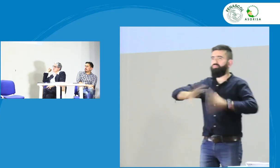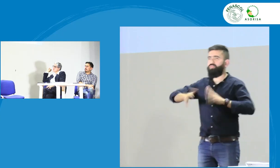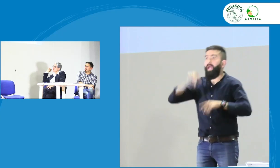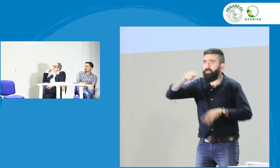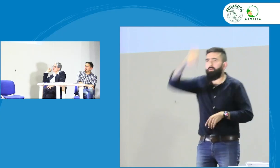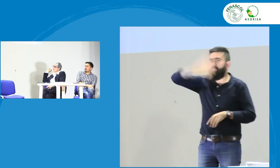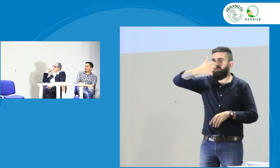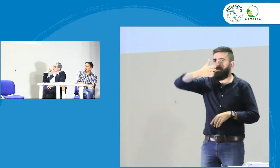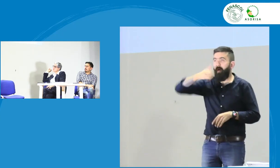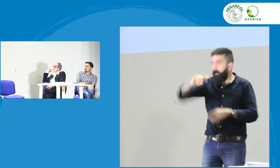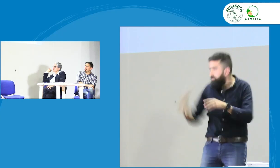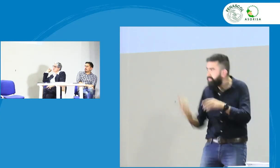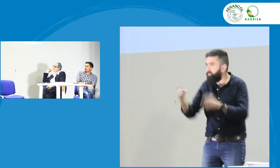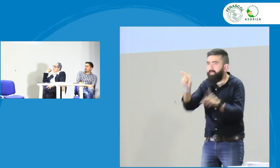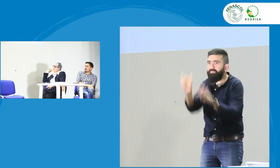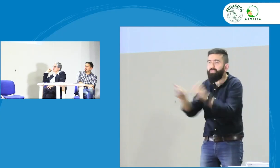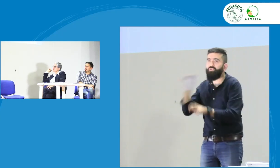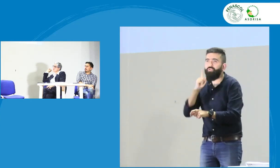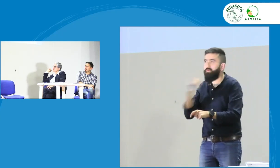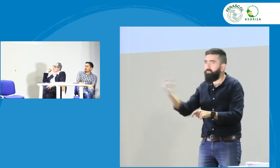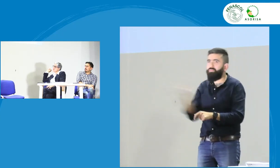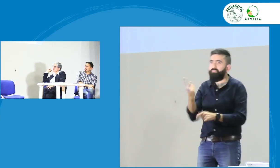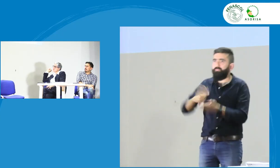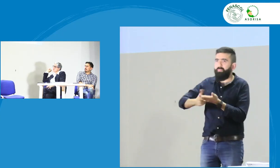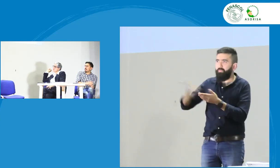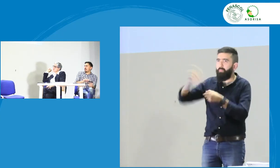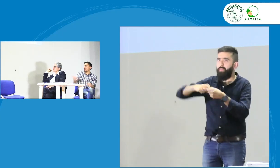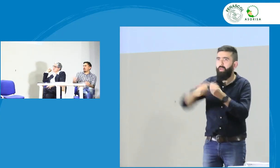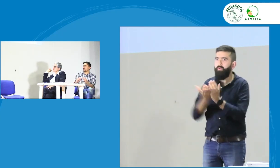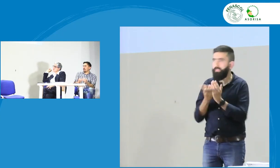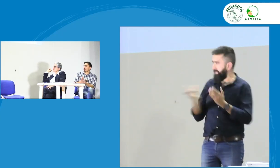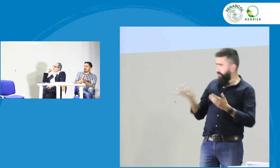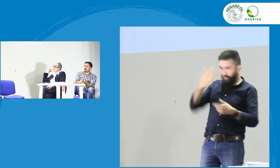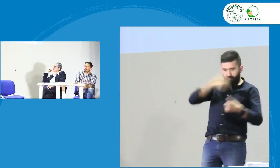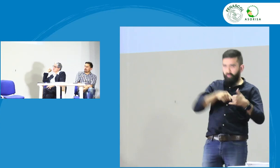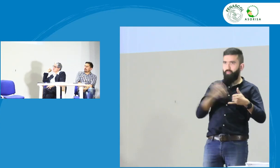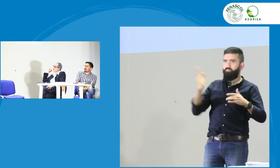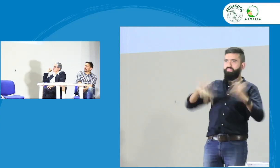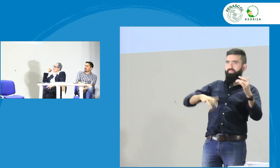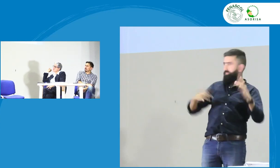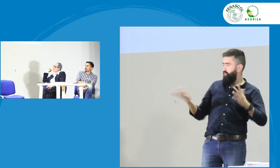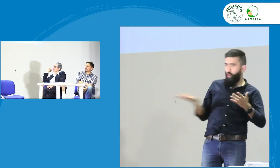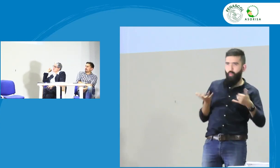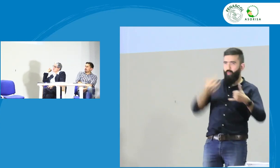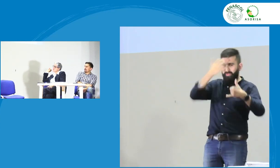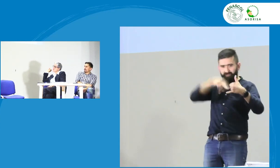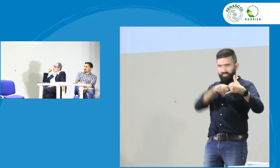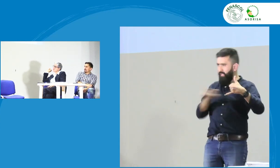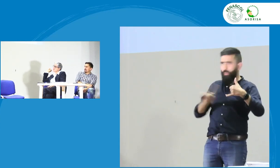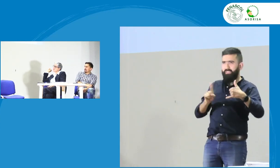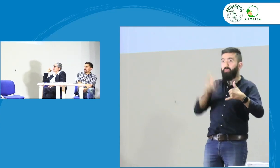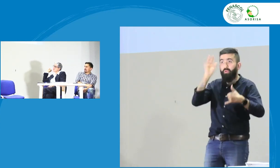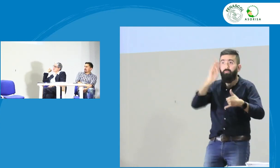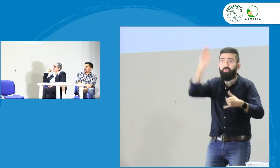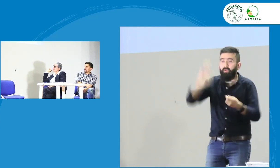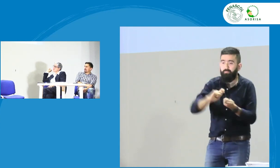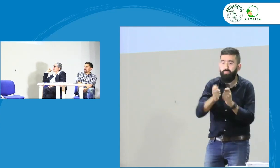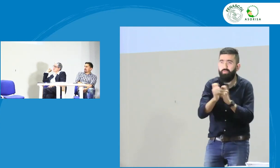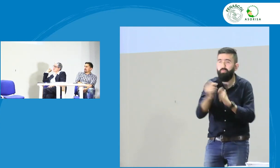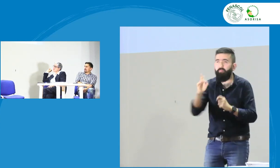y la segunda es cómo recibo información en lengua oral y la paso en producción a lengua de señas eso es lo que queremos evaluar entonces dijimos